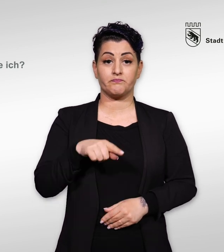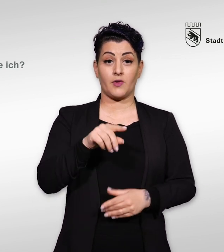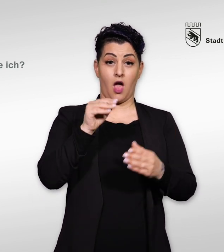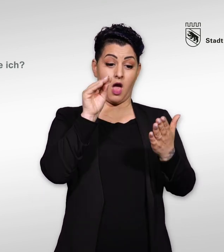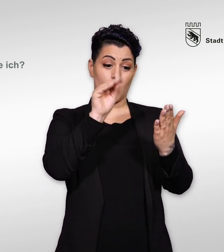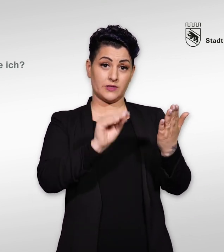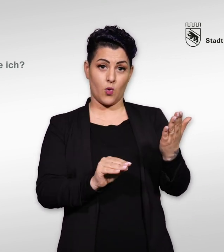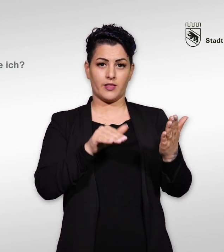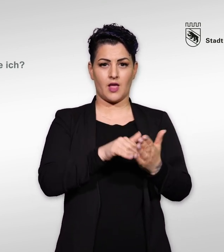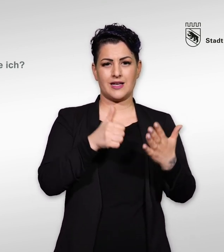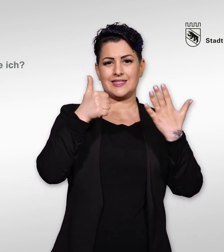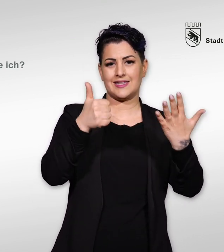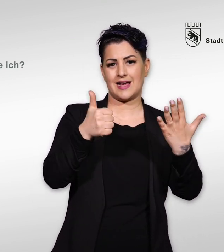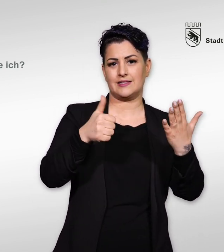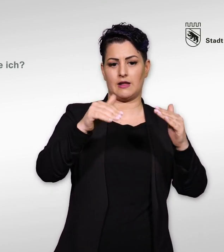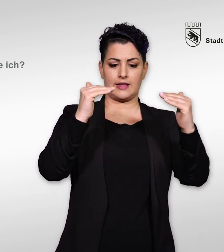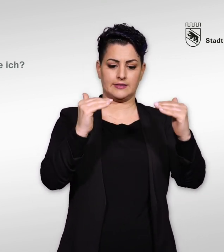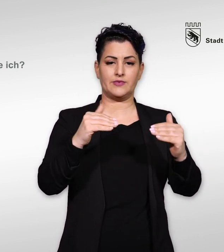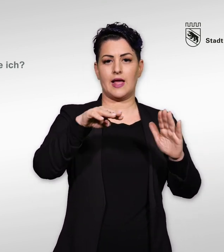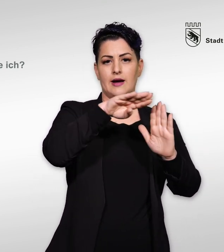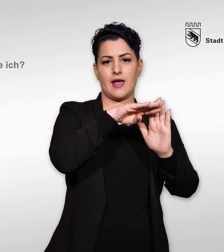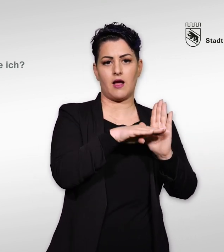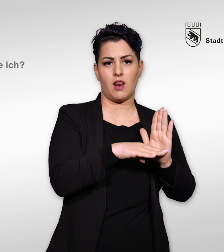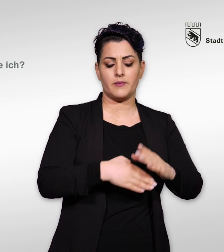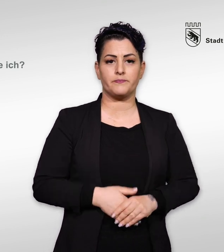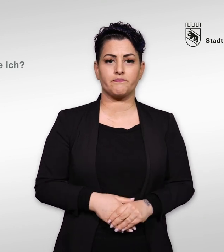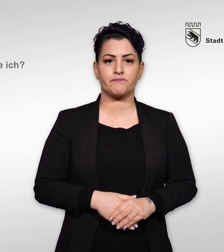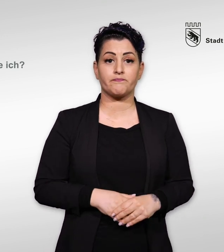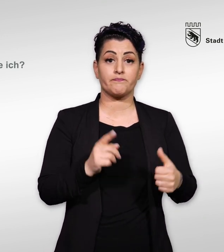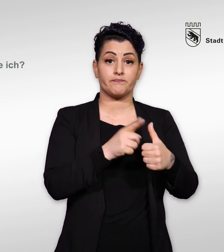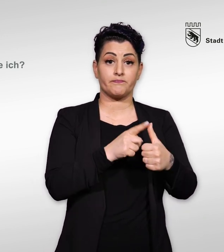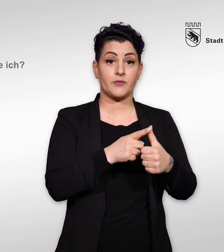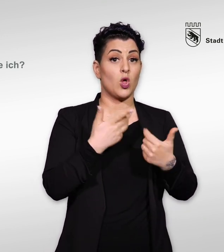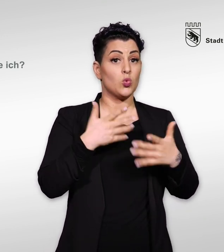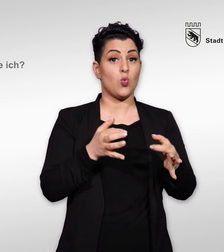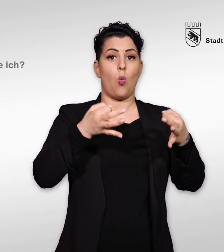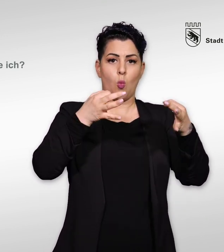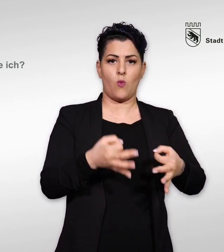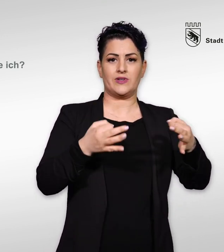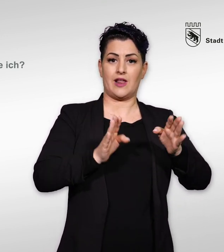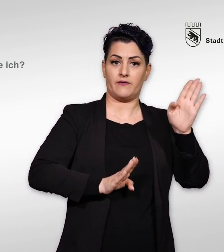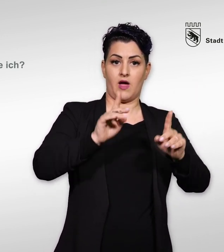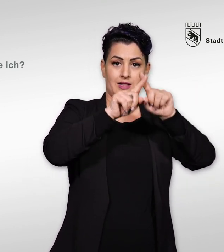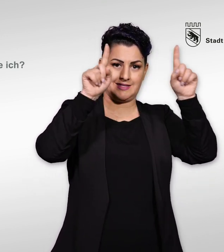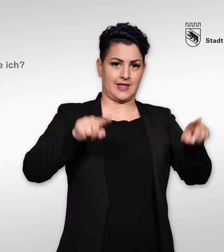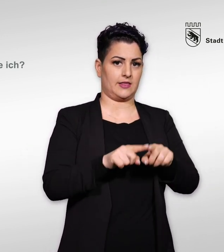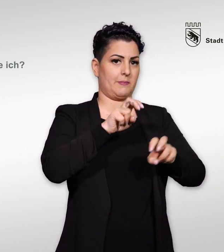Für das Ausfüllen gibt es folgende Regeln. Verwenden Sie nur die offiziellen Wahlzettel.